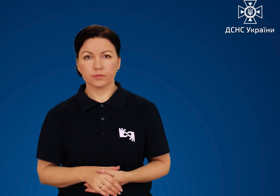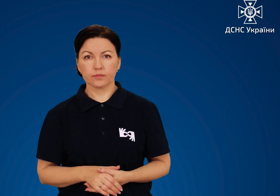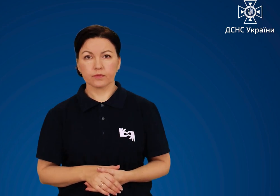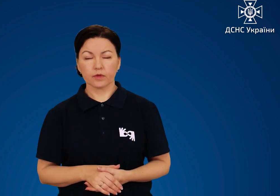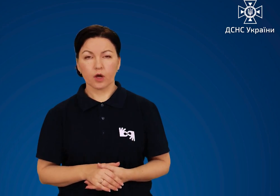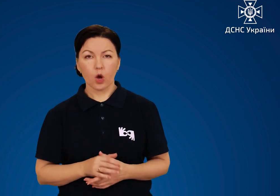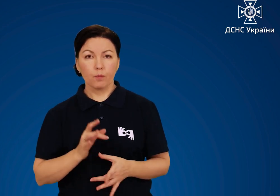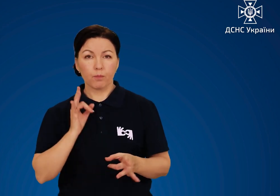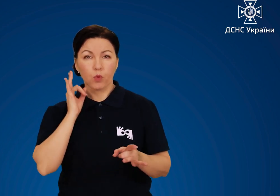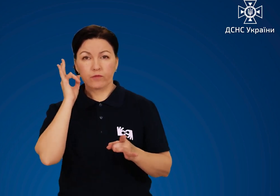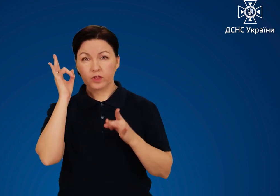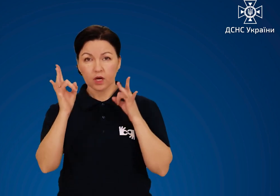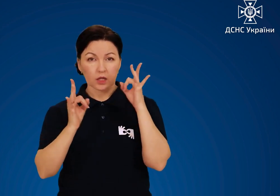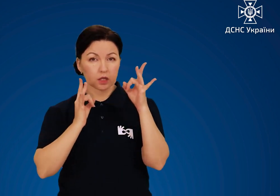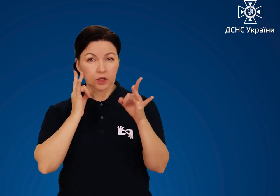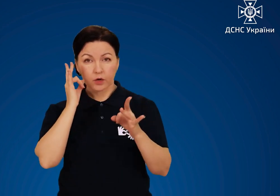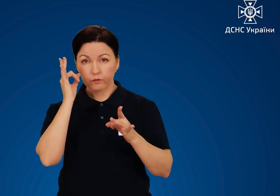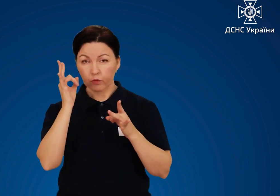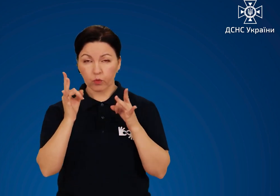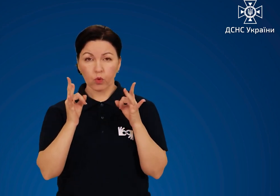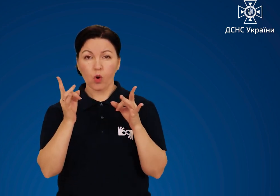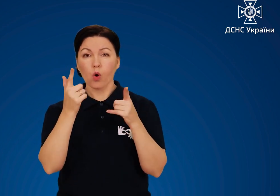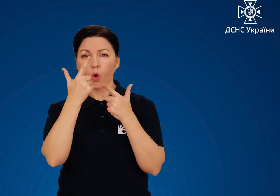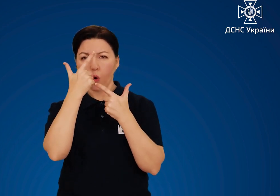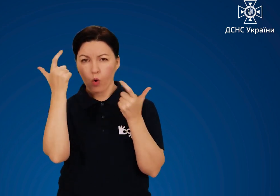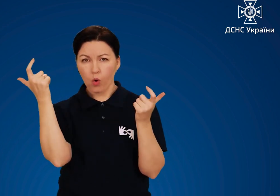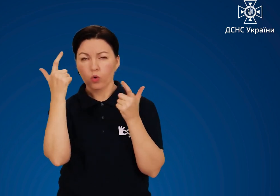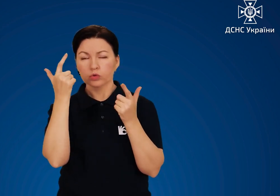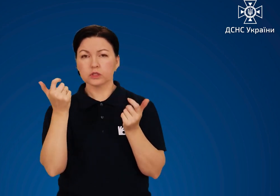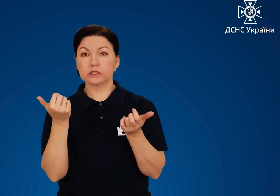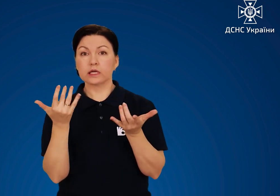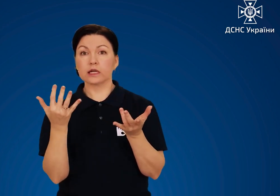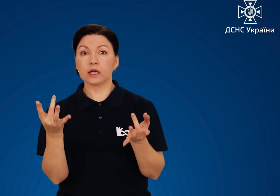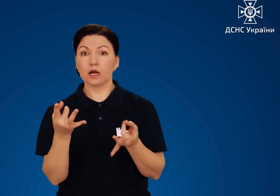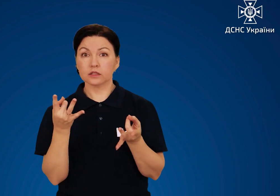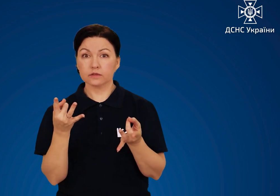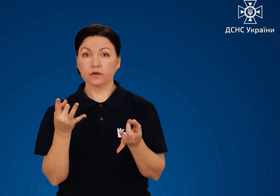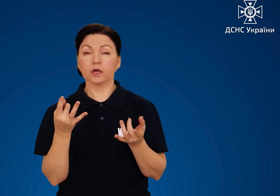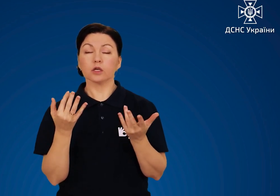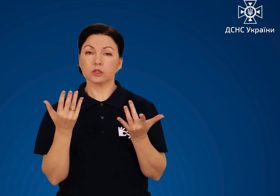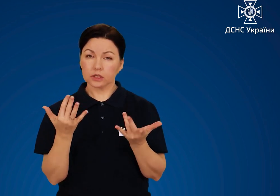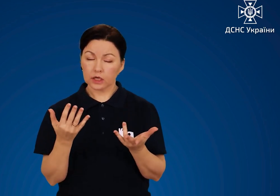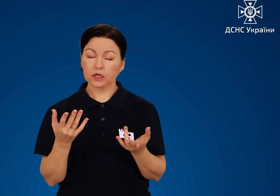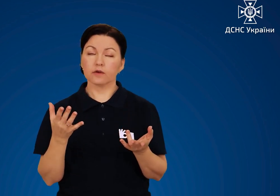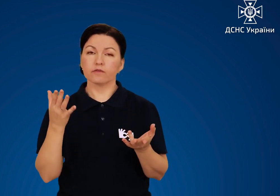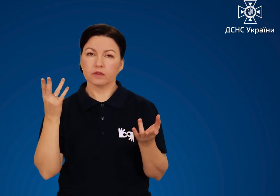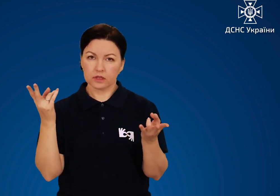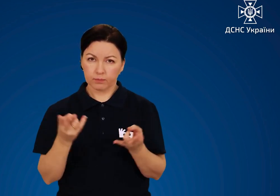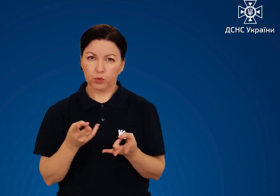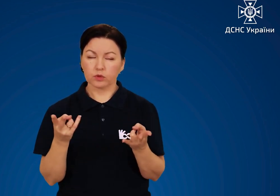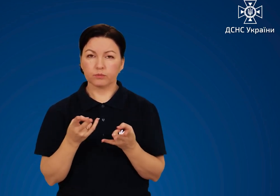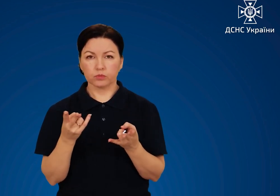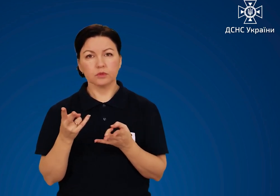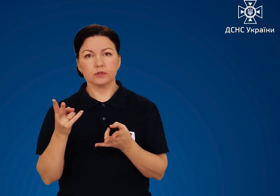Повітряна тривога оголошуватиметься стільки разів, скільки цього вимагатиме ситуація.